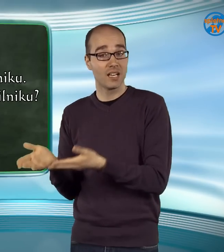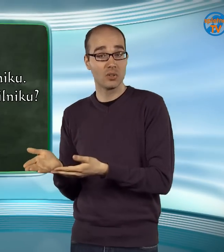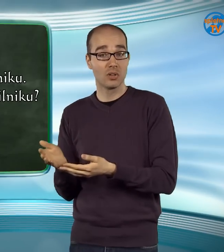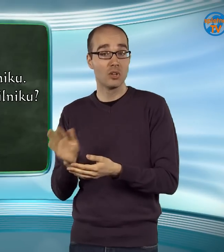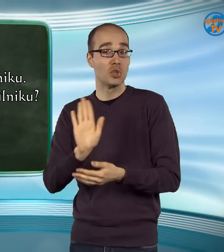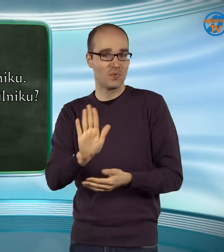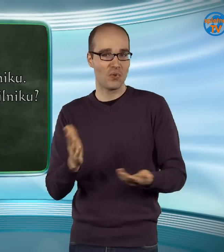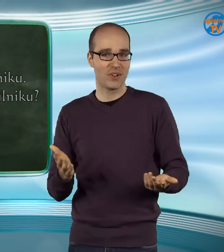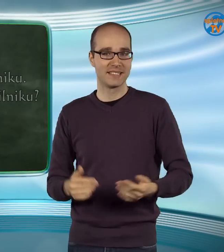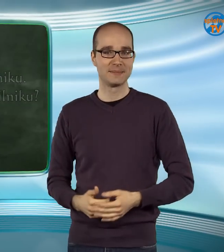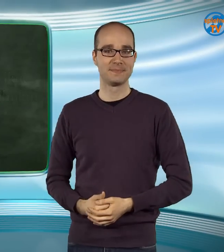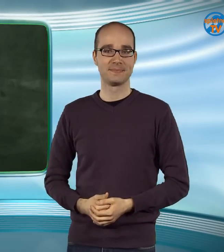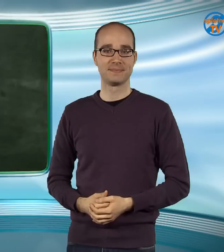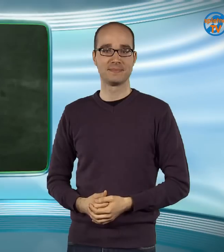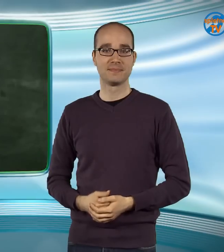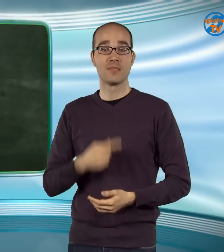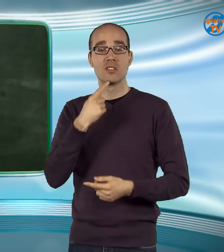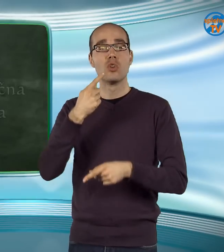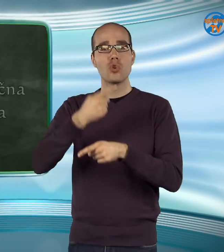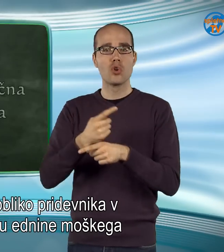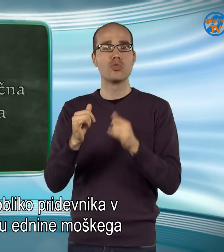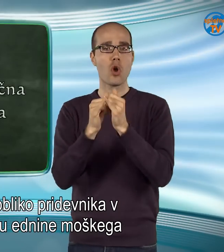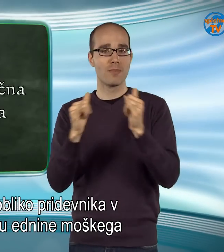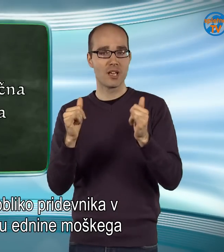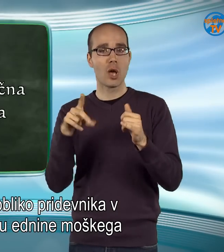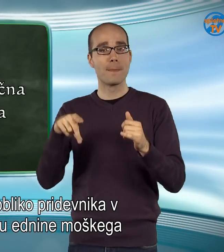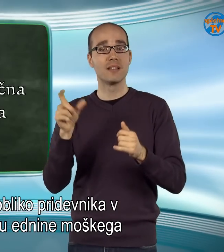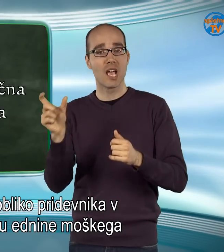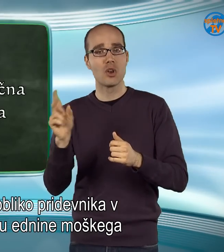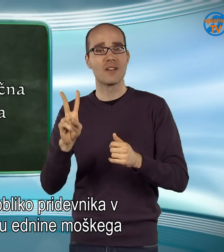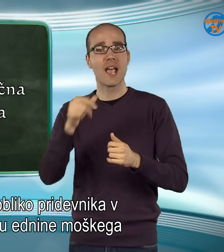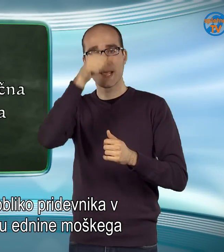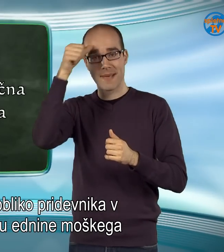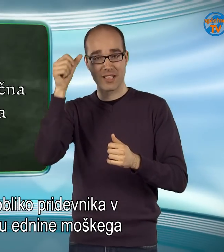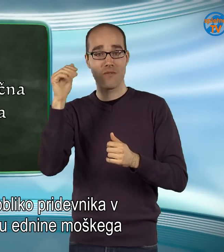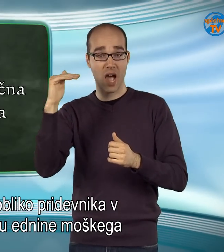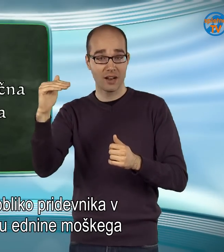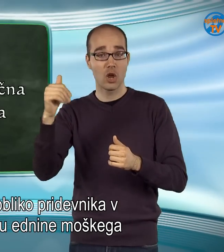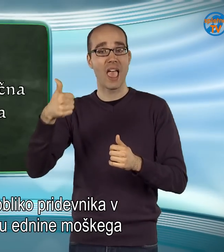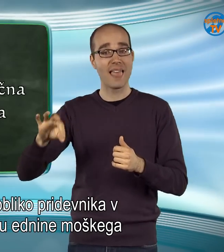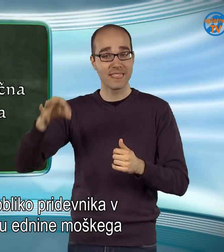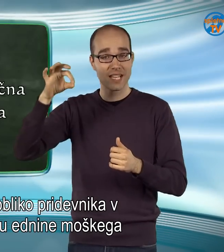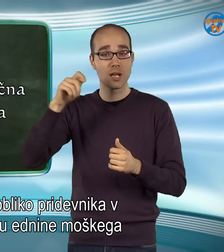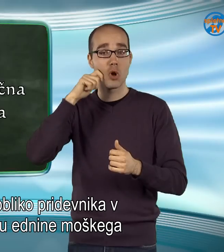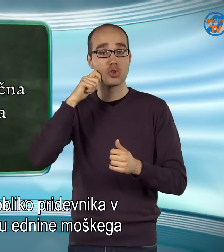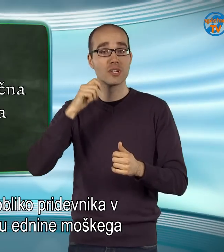Tvoj. Z določno obliko pridevnika v imenovalniku ednine moškega spola